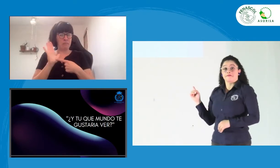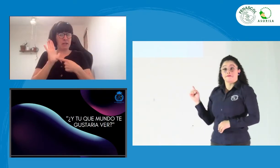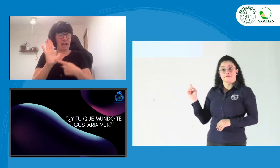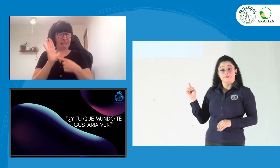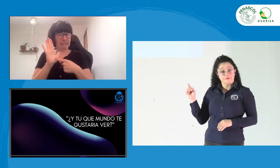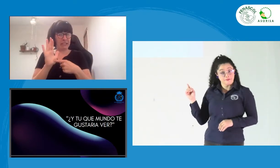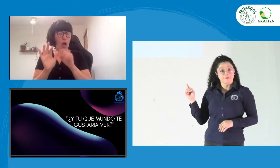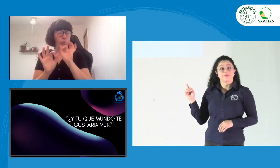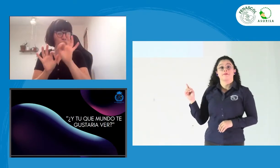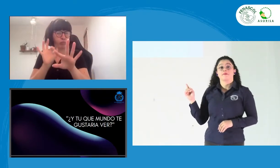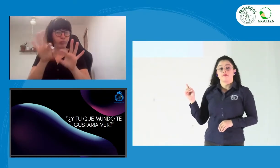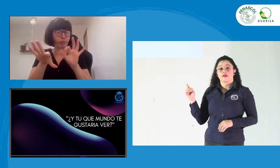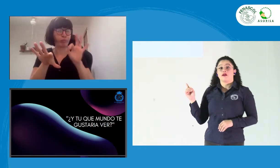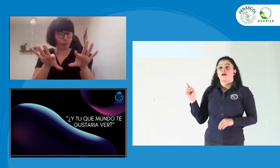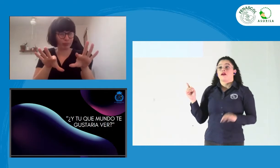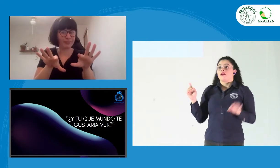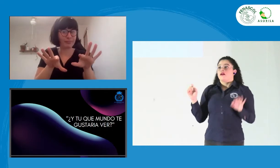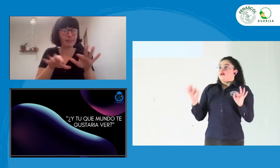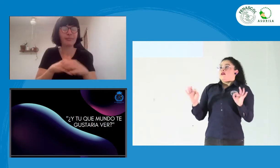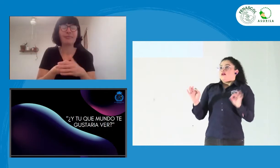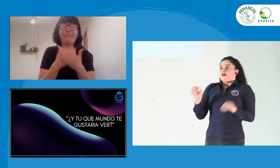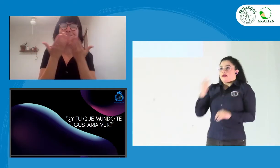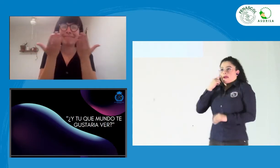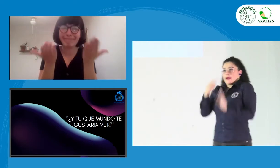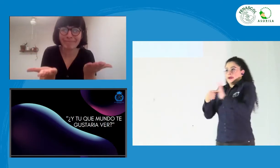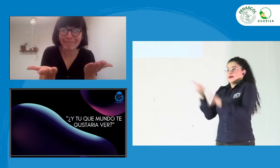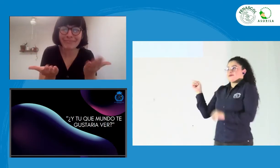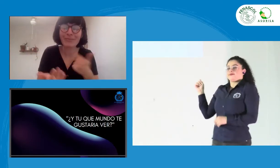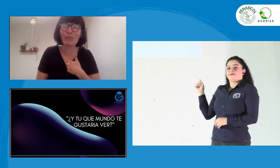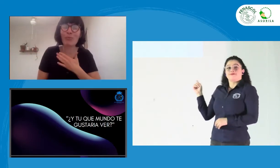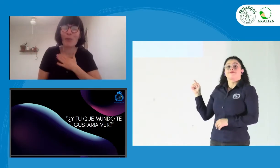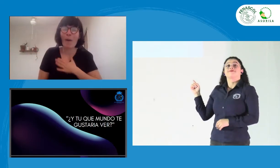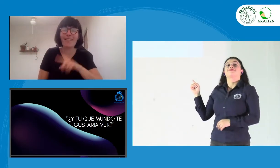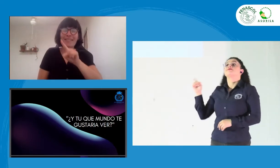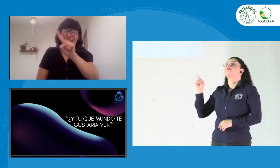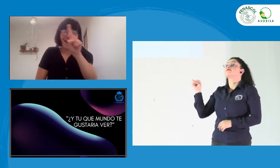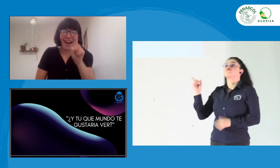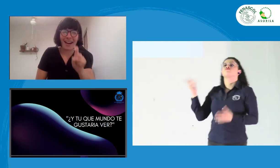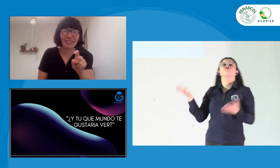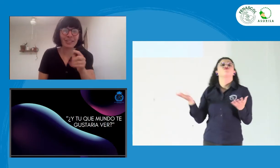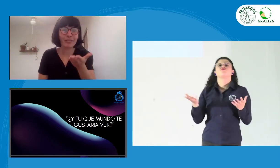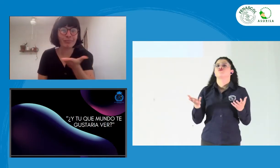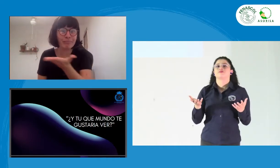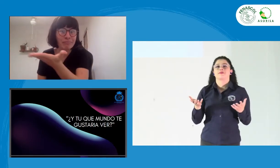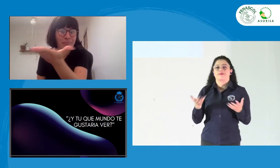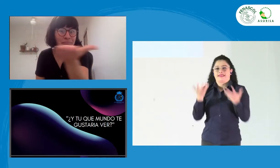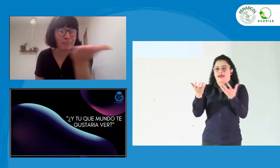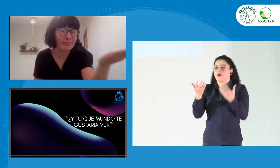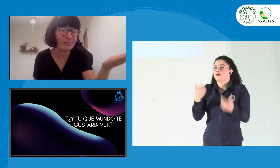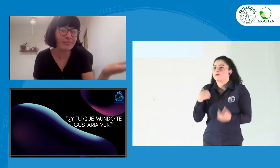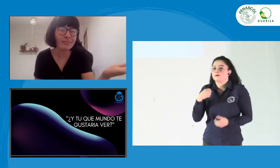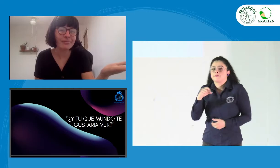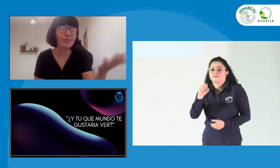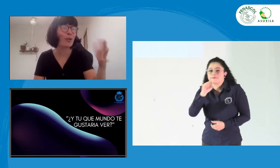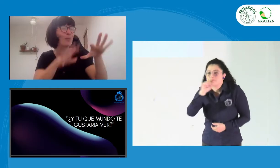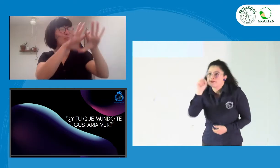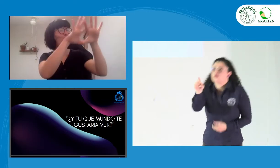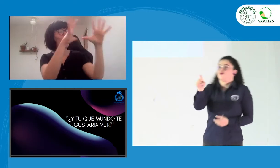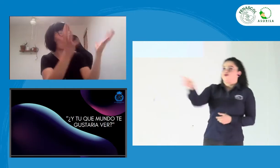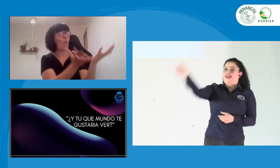Bien. Y ahora, otra reflexión que quiero dejarles. Una pregunta. Una pregunta que va para todos